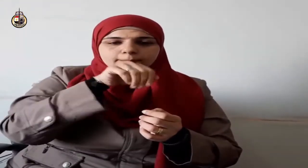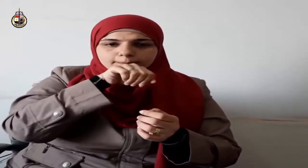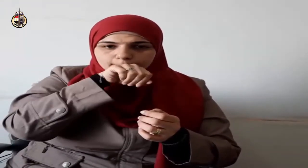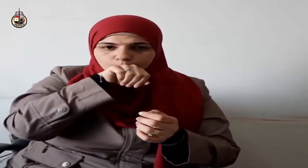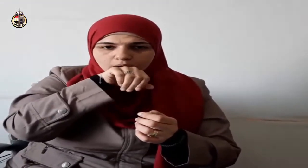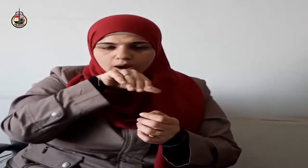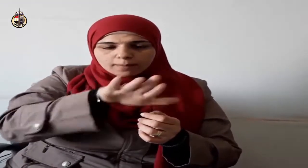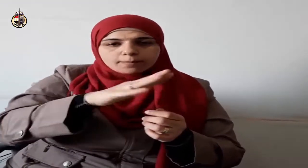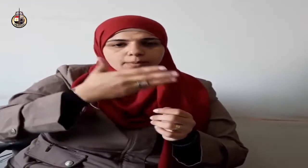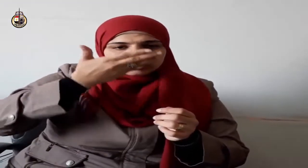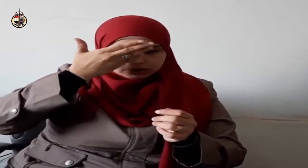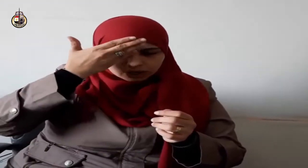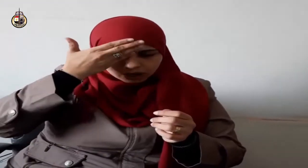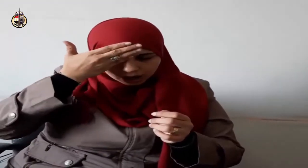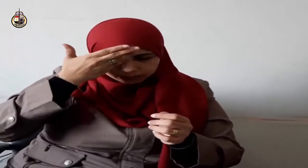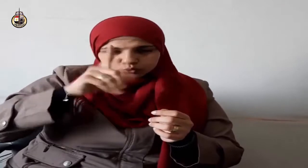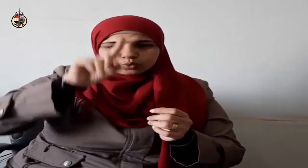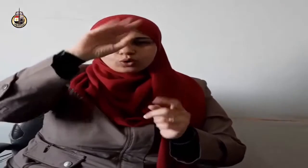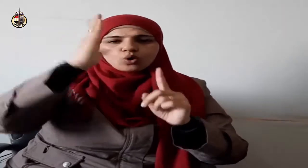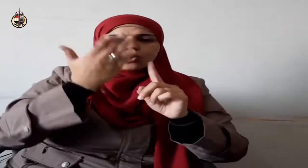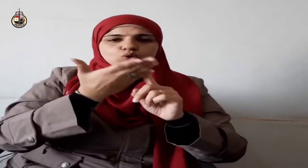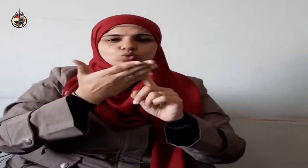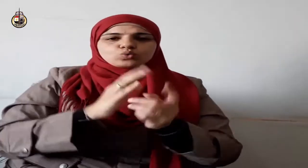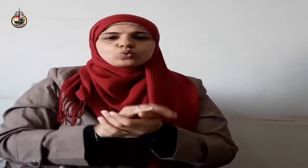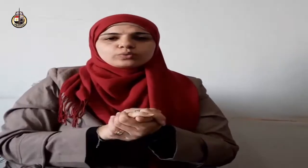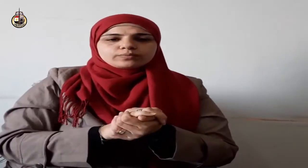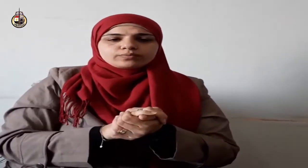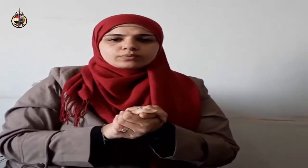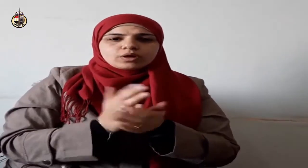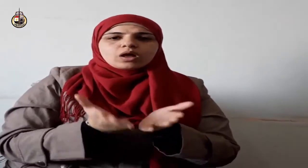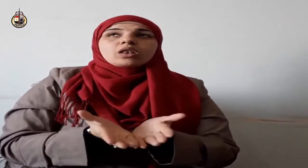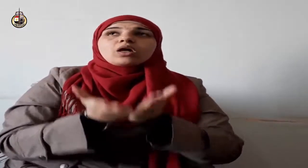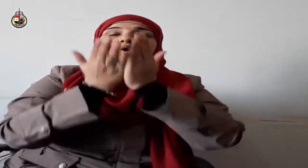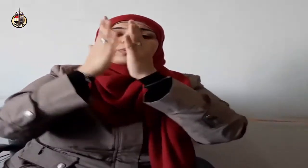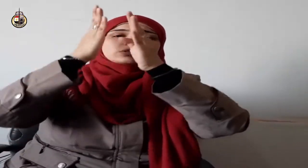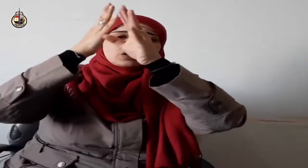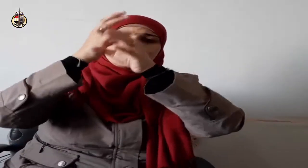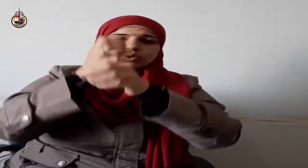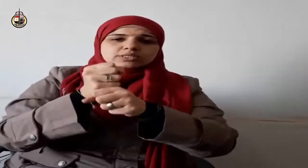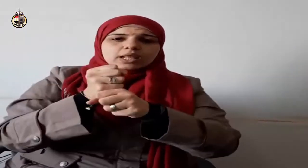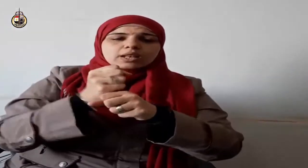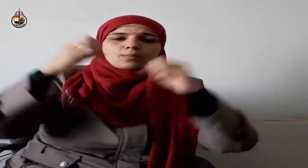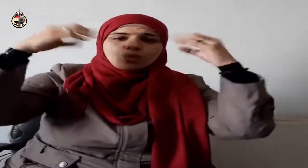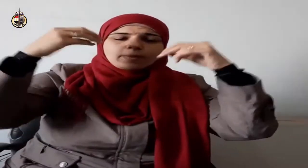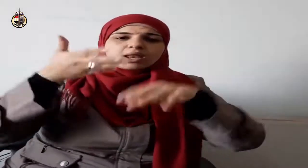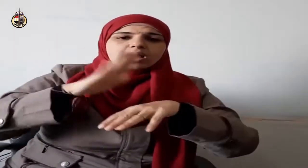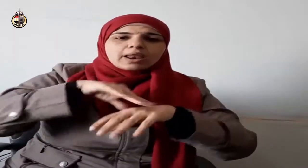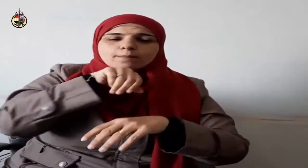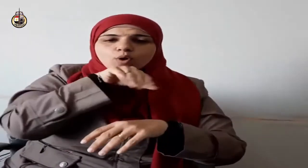في ملأ خير منهم أقول قولي هذا وأستغفر الله لي ولكم